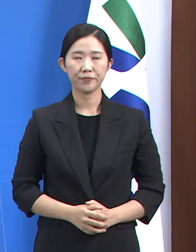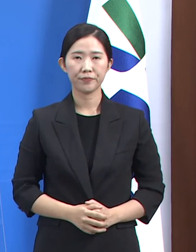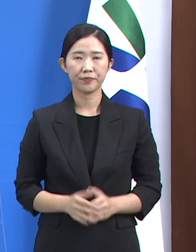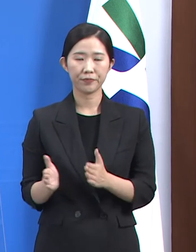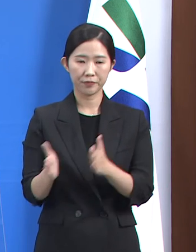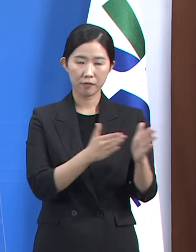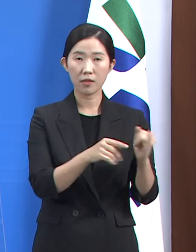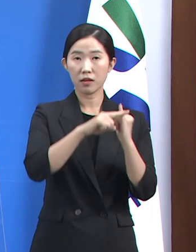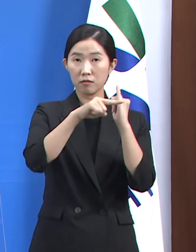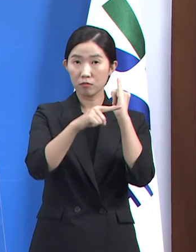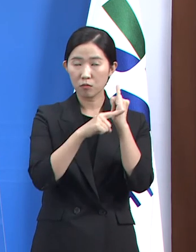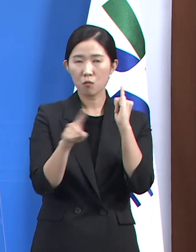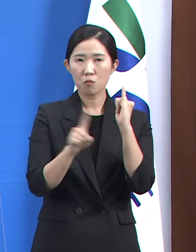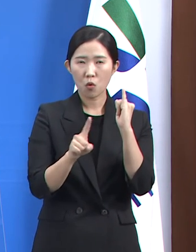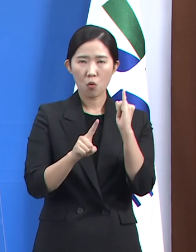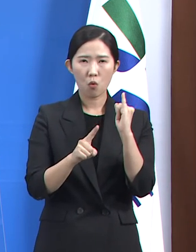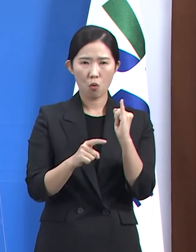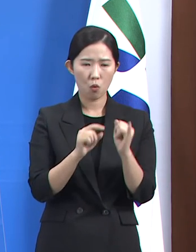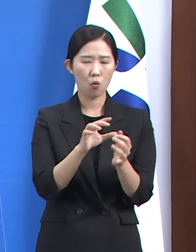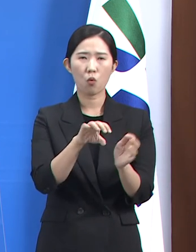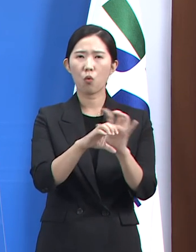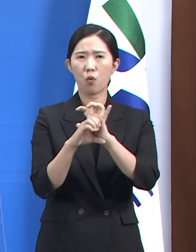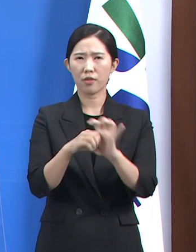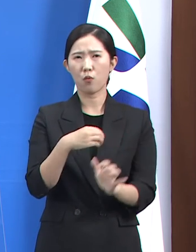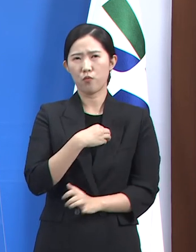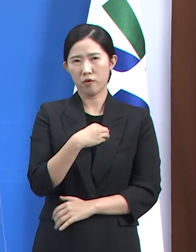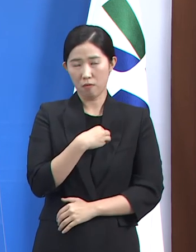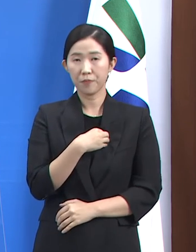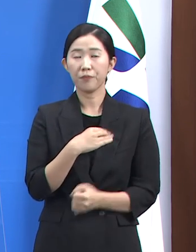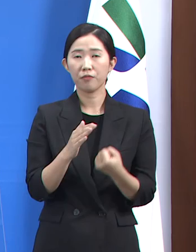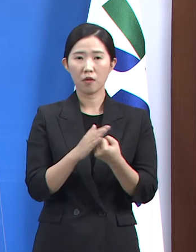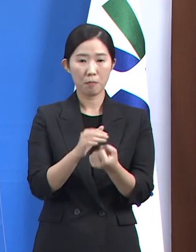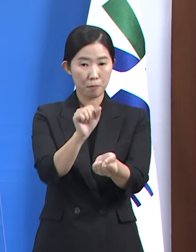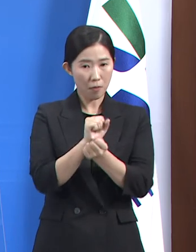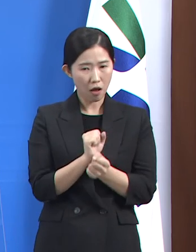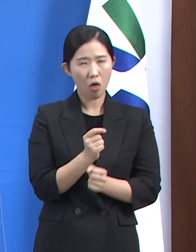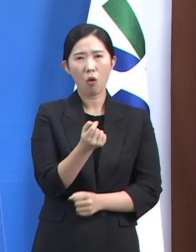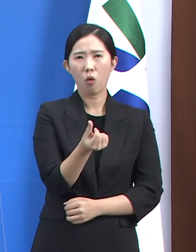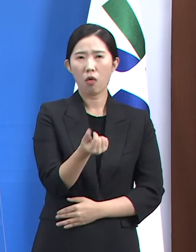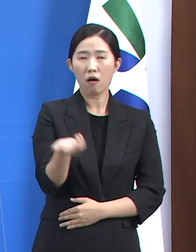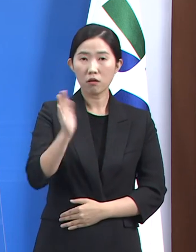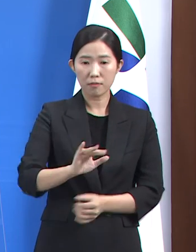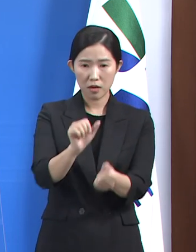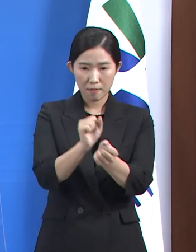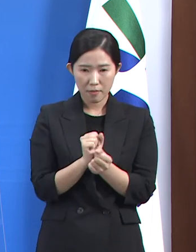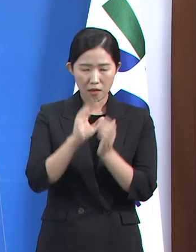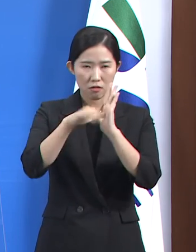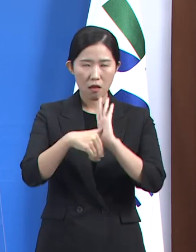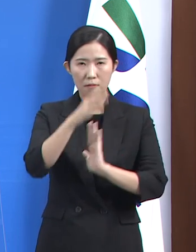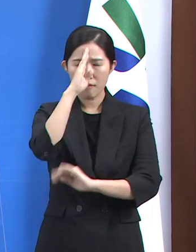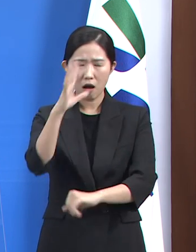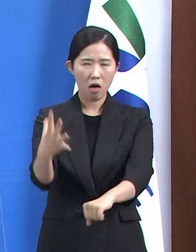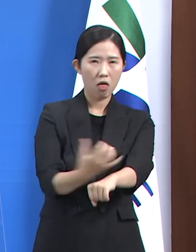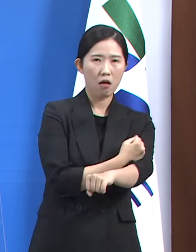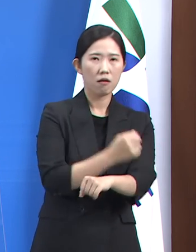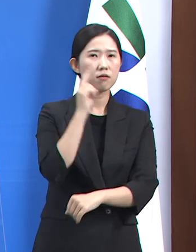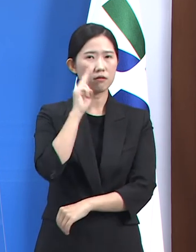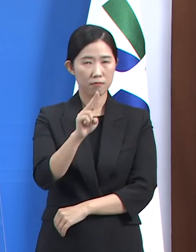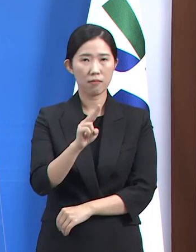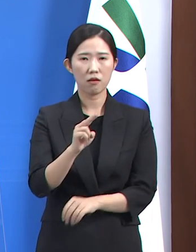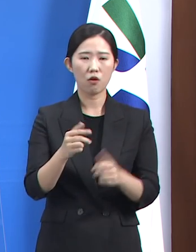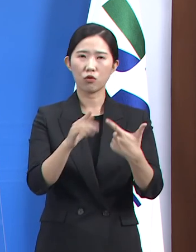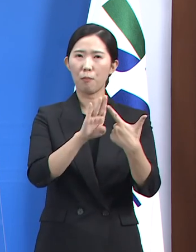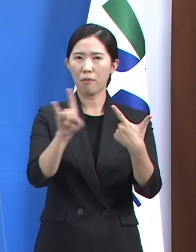임신부는 코로나19 고위험군으로 발생률 분하거나 감염 시 위중증률은 6섭배 수준으로 높은 상황입니다.